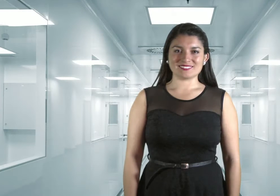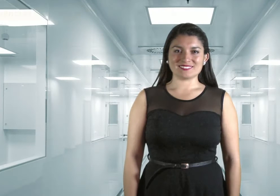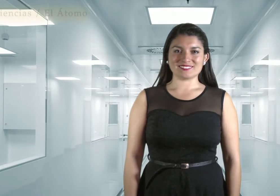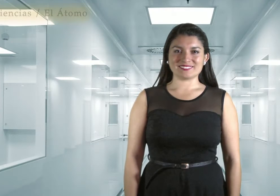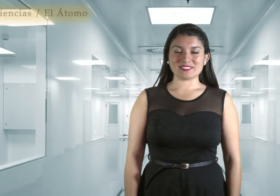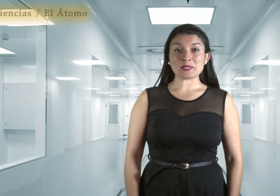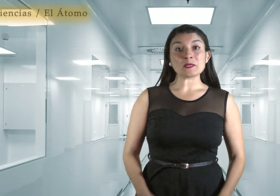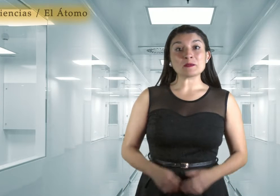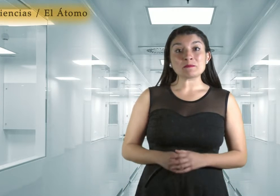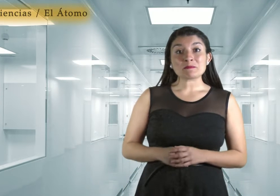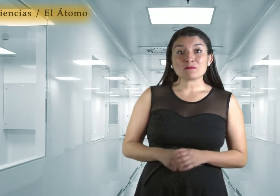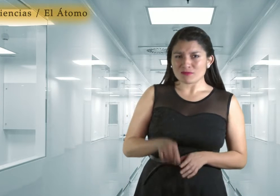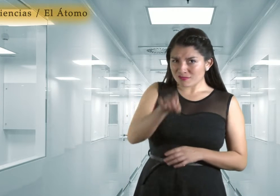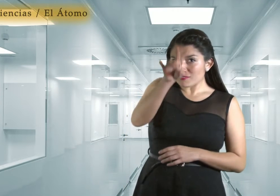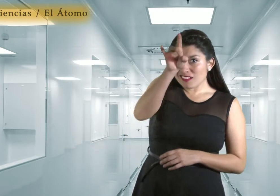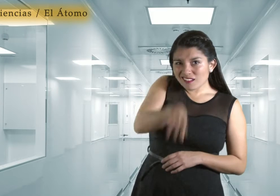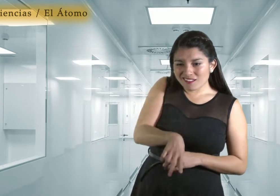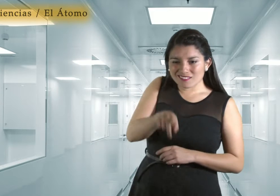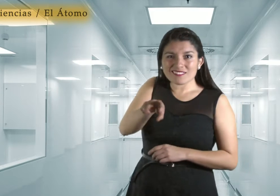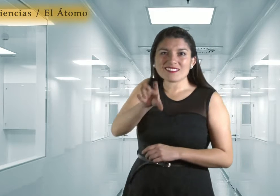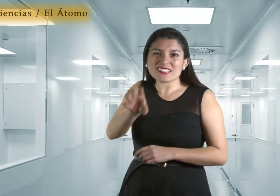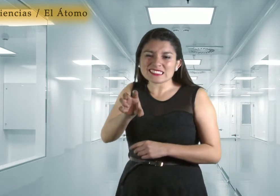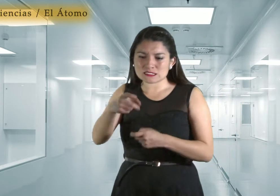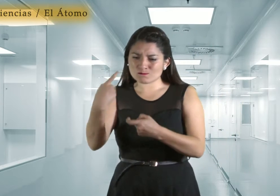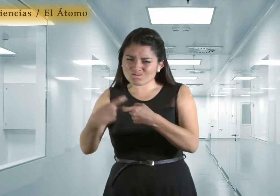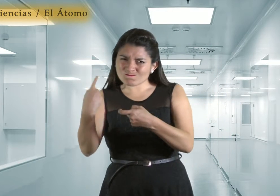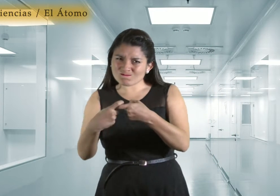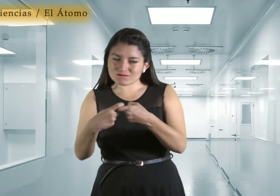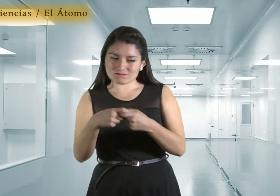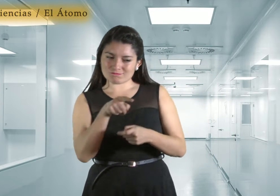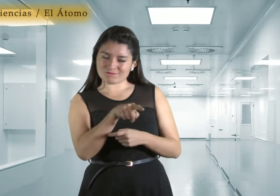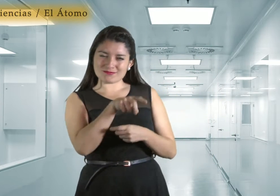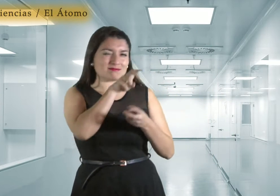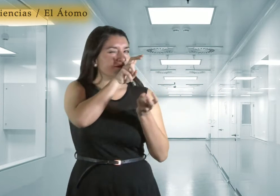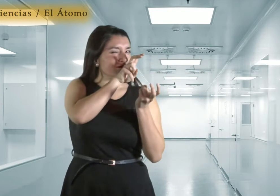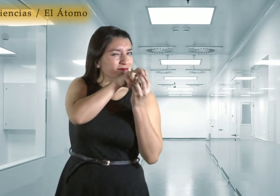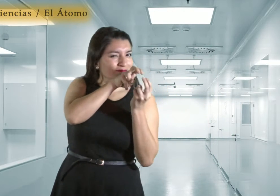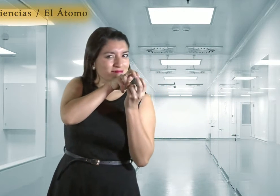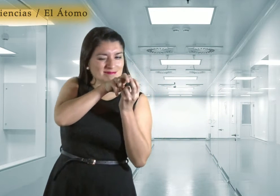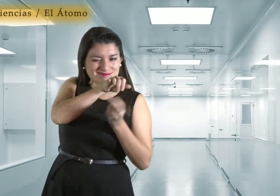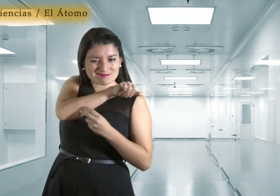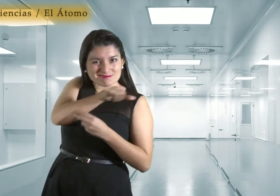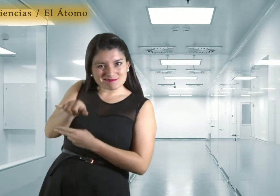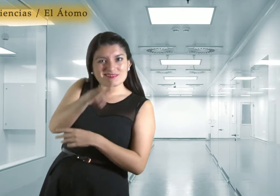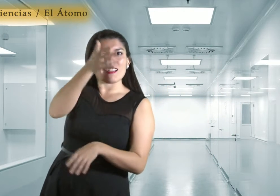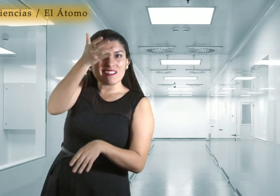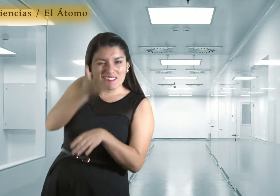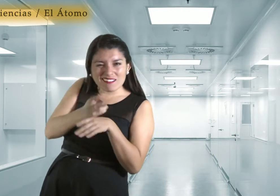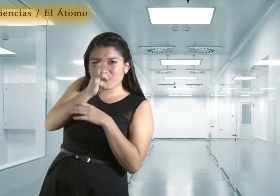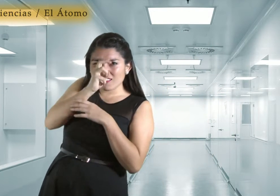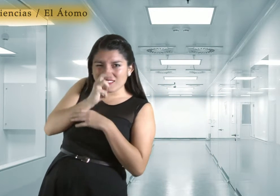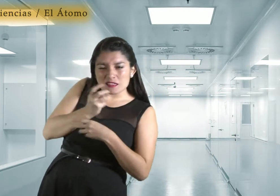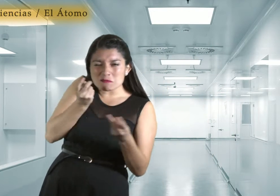¿Sabes qué tienen en común una piedra y una ardilla? Pues bien, ambos están formados por átomos.